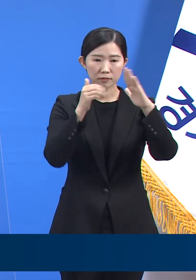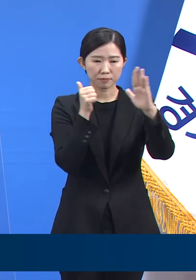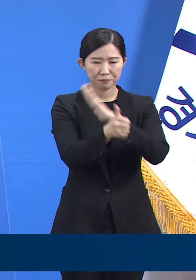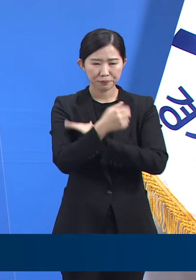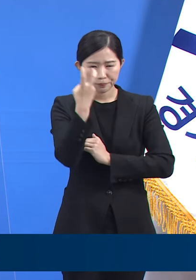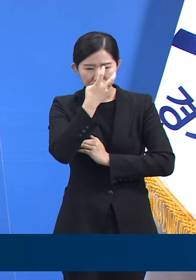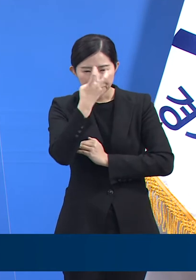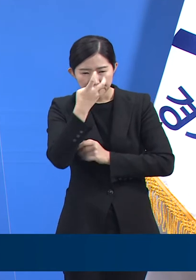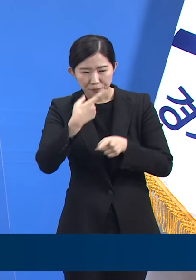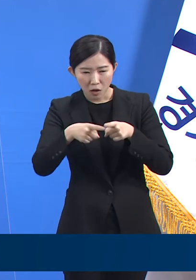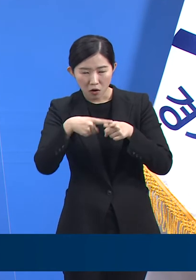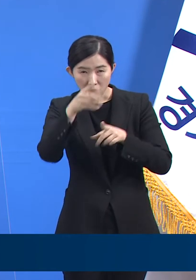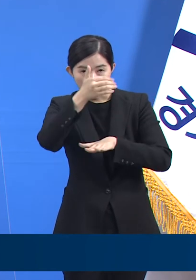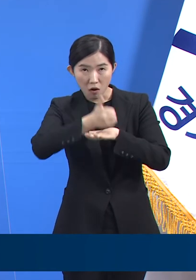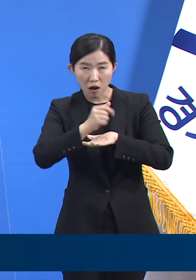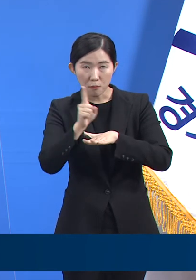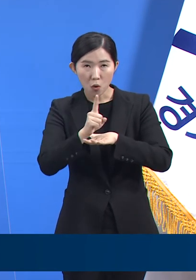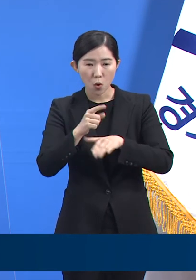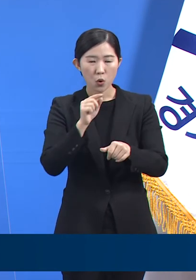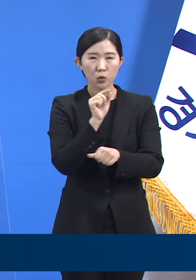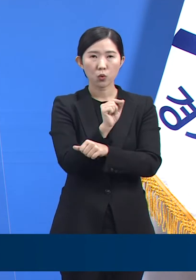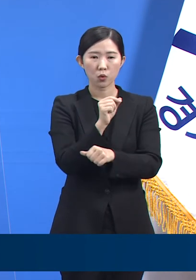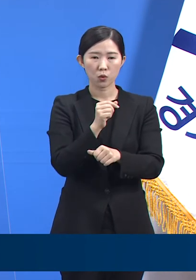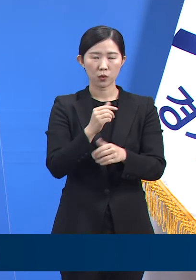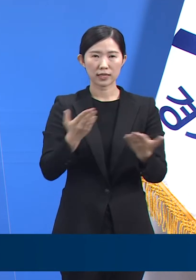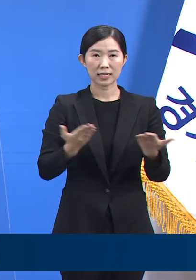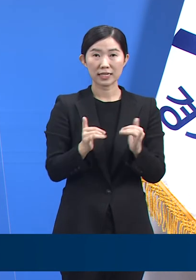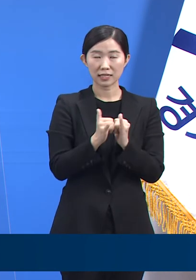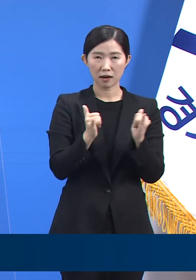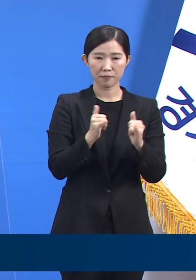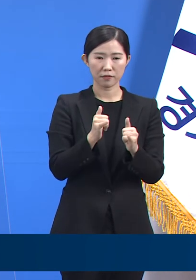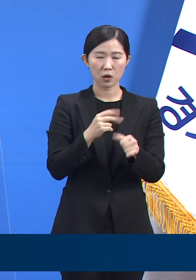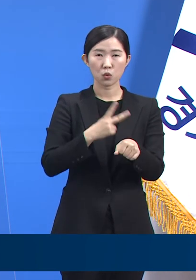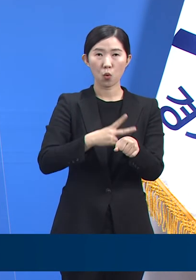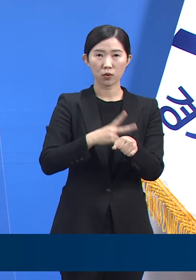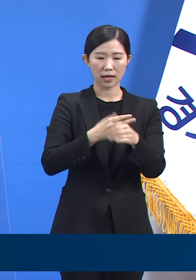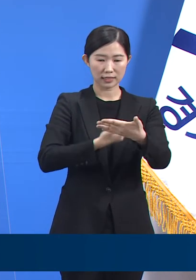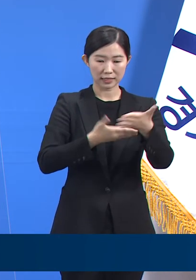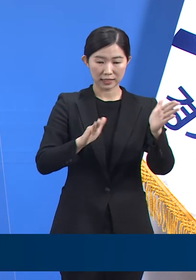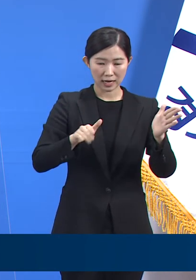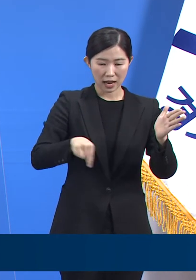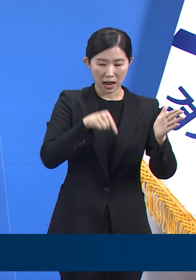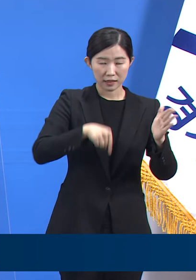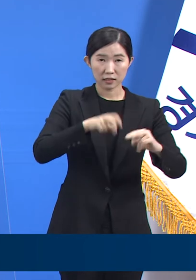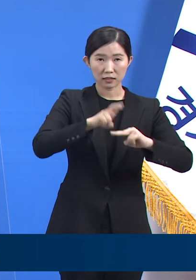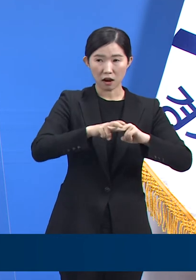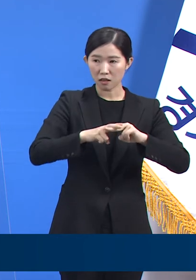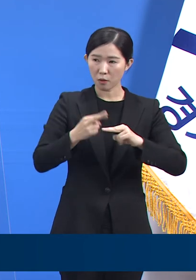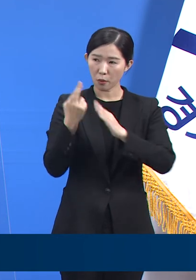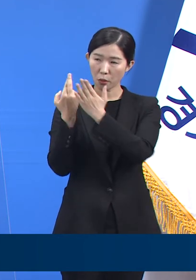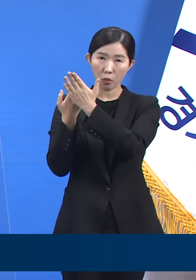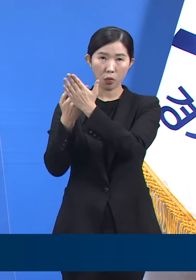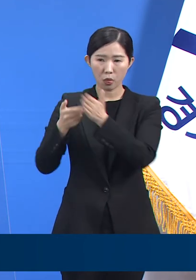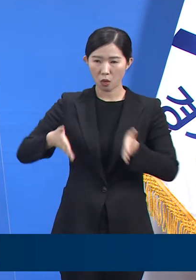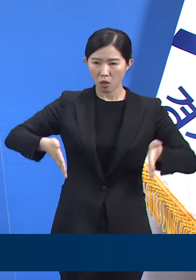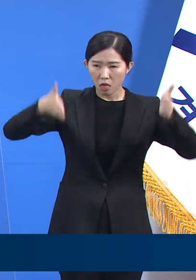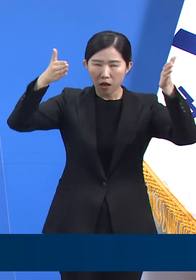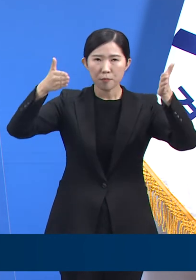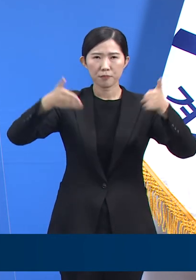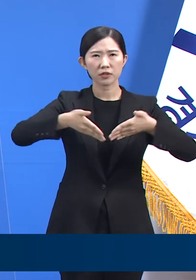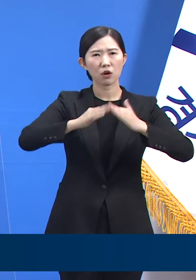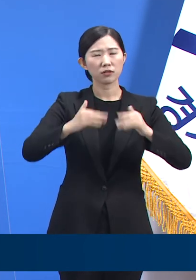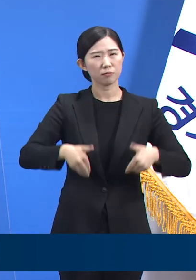바탕으로 교사실 내 좌석 사이의 가림막 설치, 교사실 내 식음료 취식을 자제할 것을 권고하였습니다.